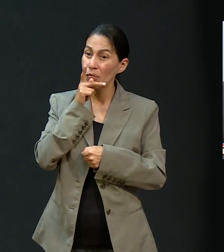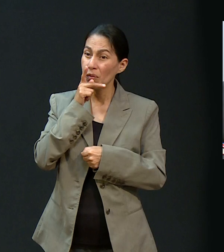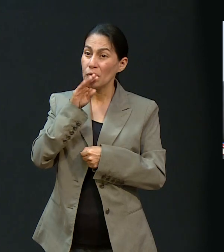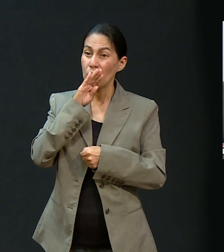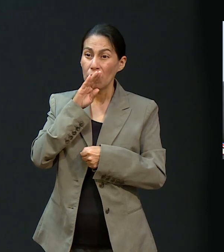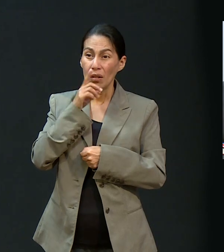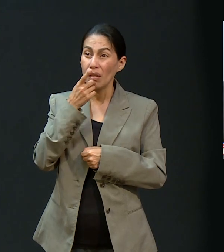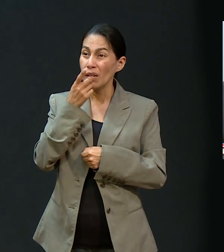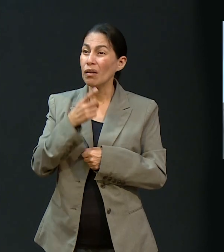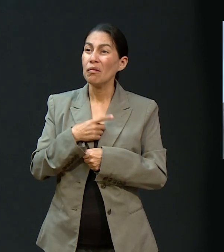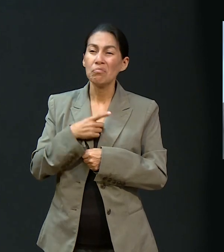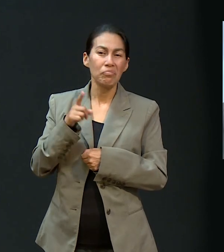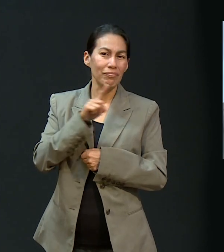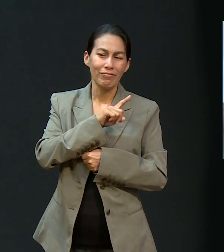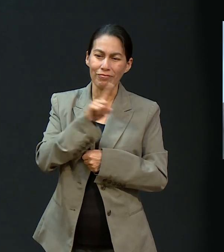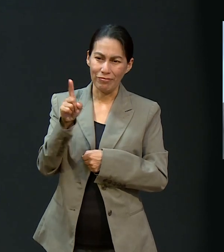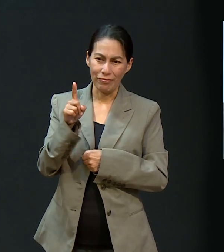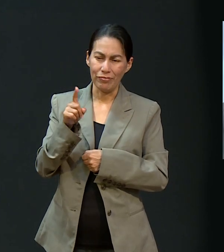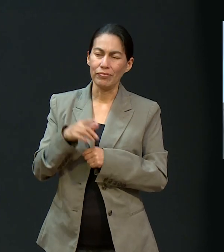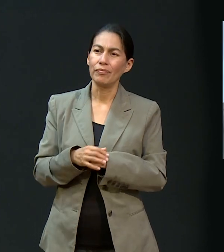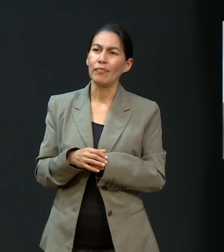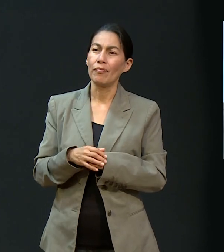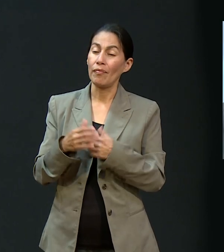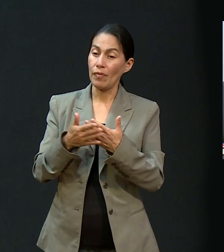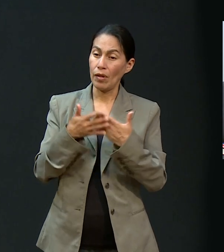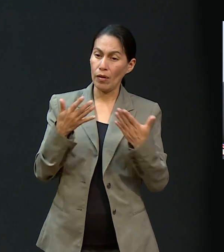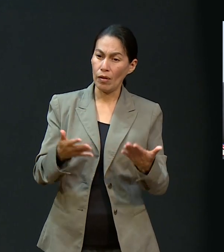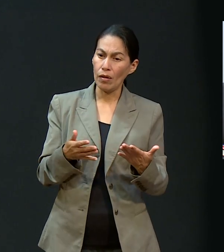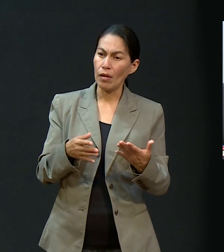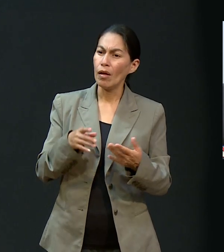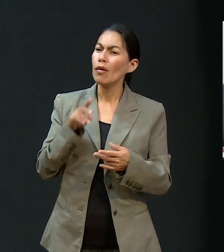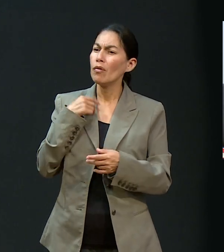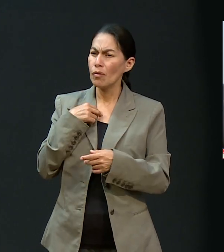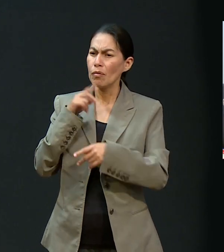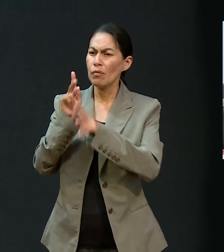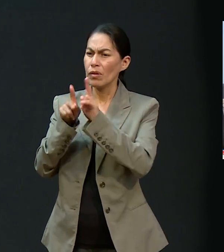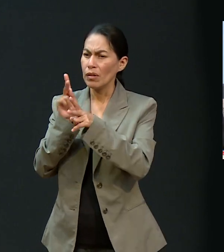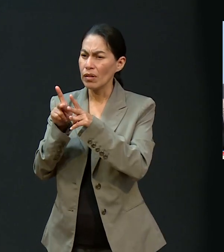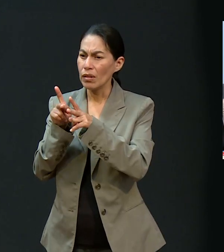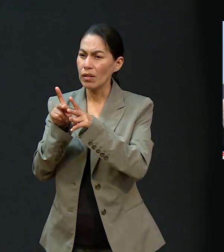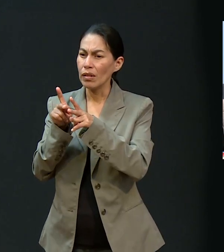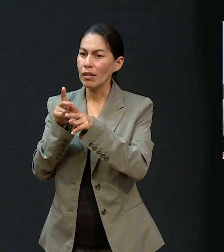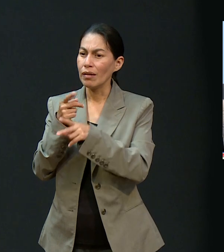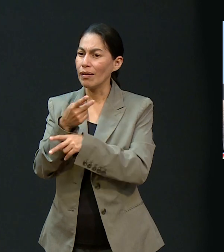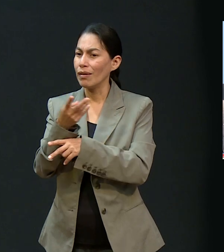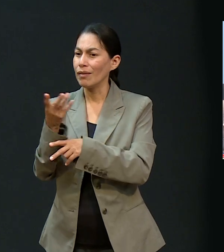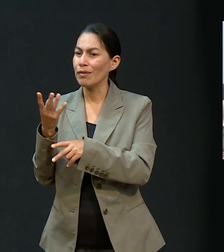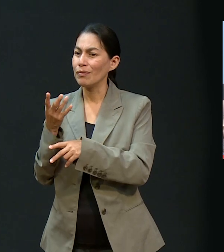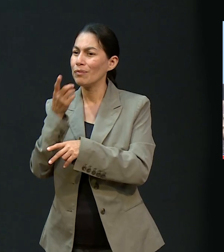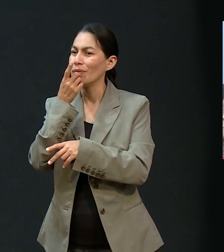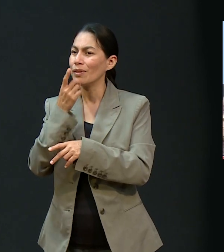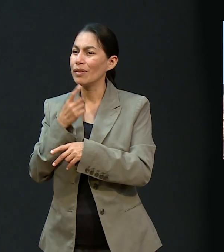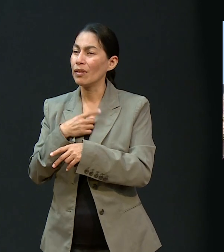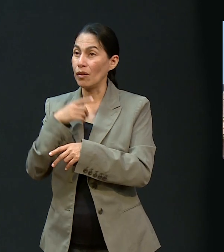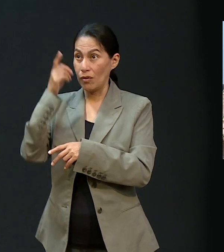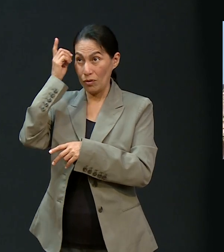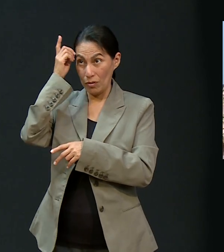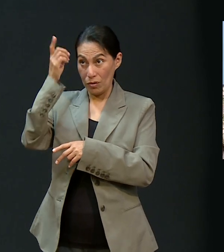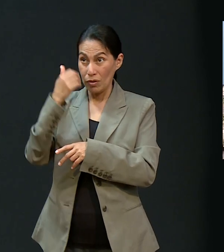Y en esta ocasión que yo platiqué con mi mamá y mi hermano y me dijo, pues sí, es la voluntad de Dios, hazlo.